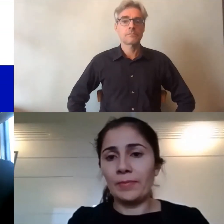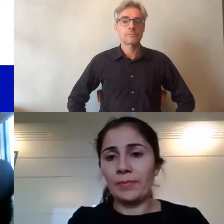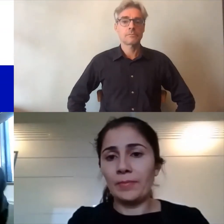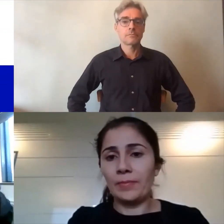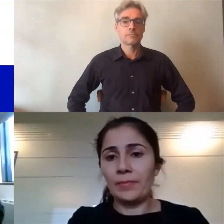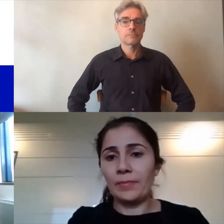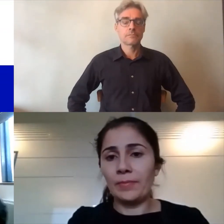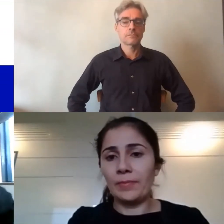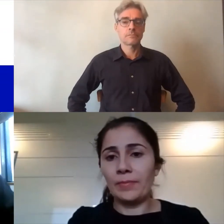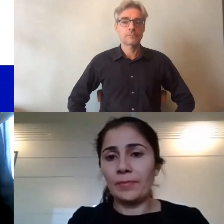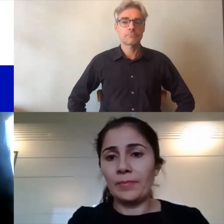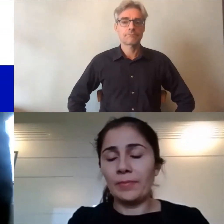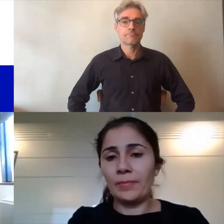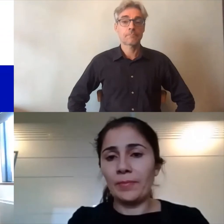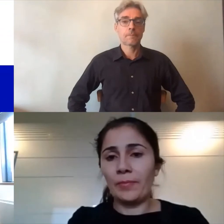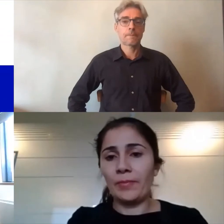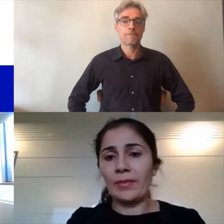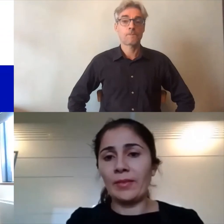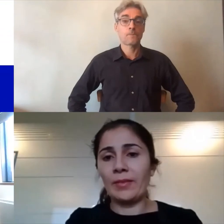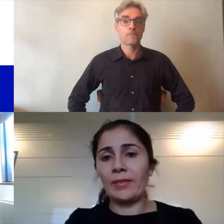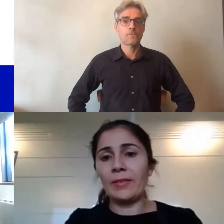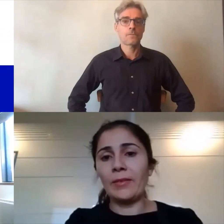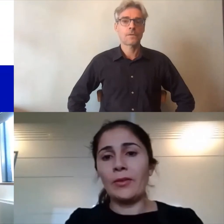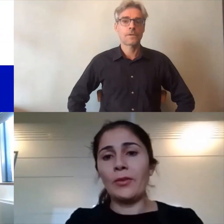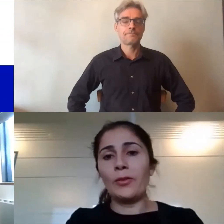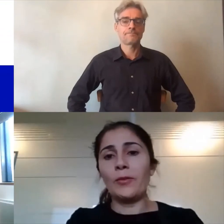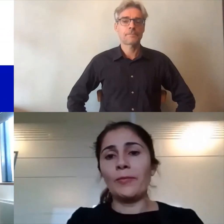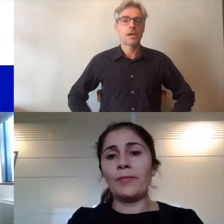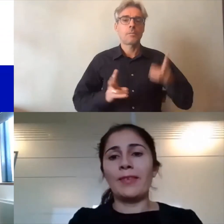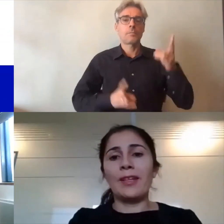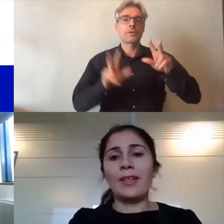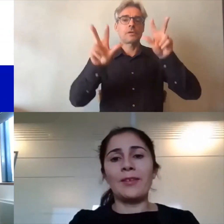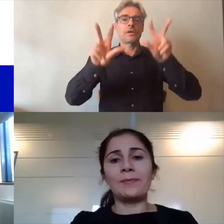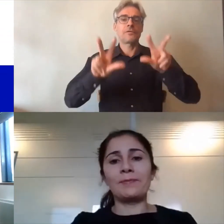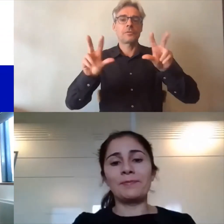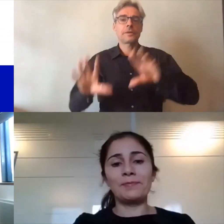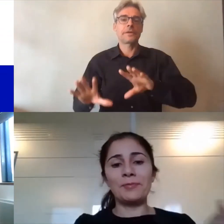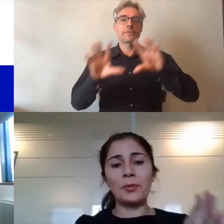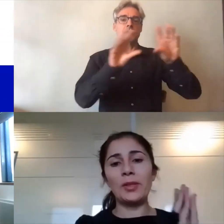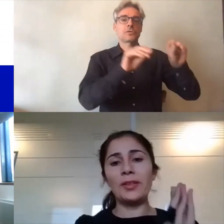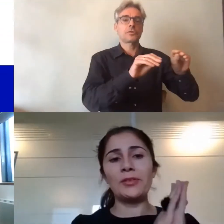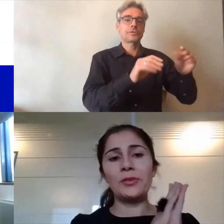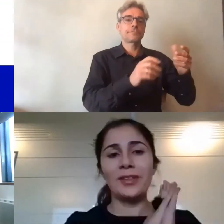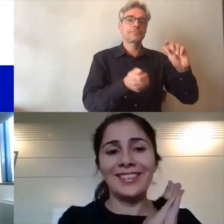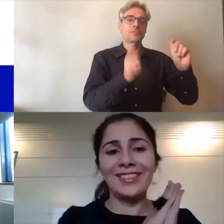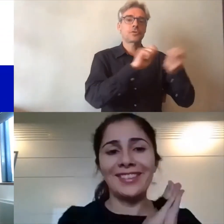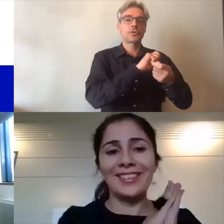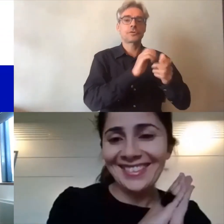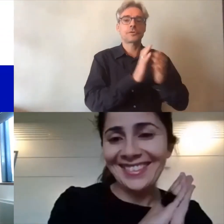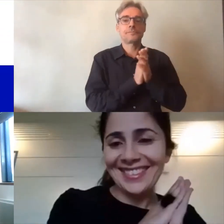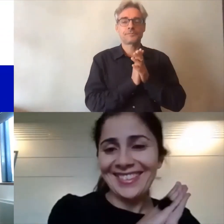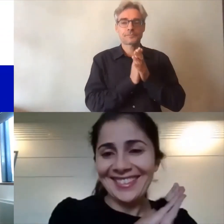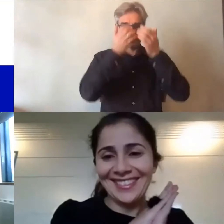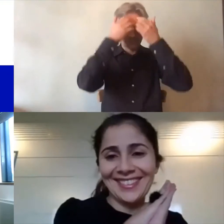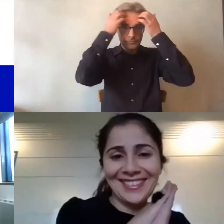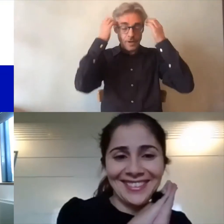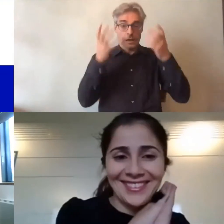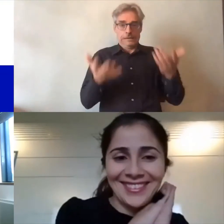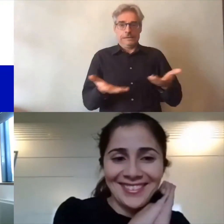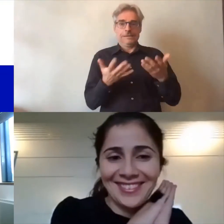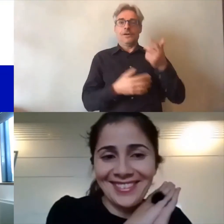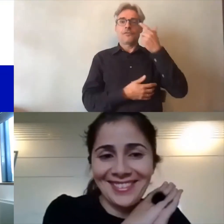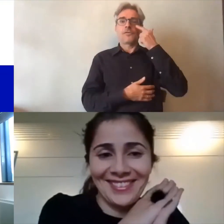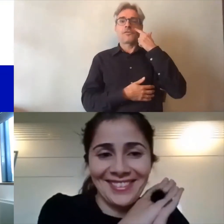Le professeur va faire quelque chose d'extraordinaire je crois qu'il va changer de poste Vous avez la chance de découvrir le bureau de la